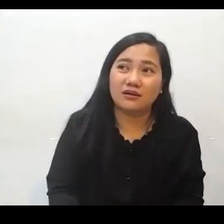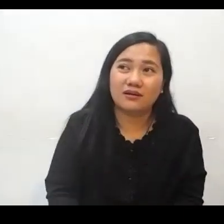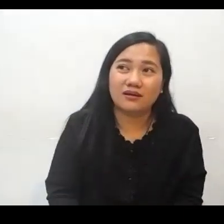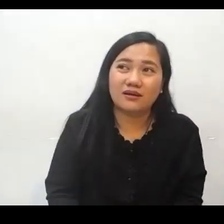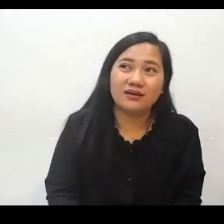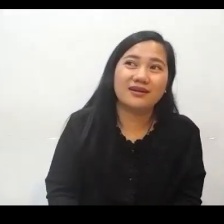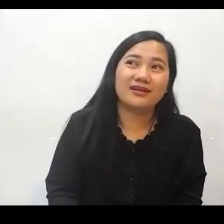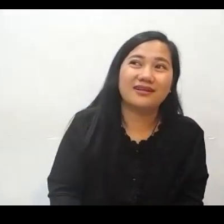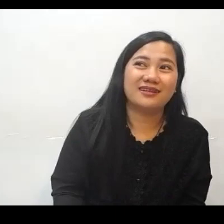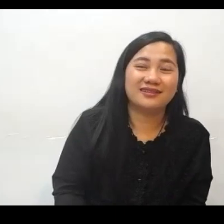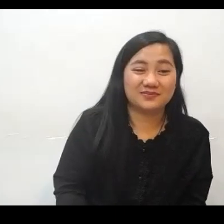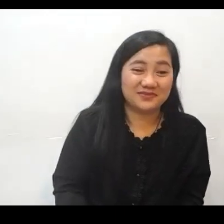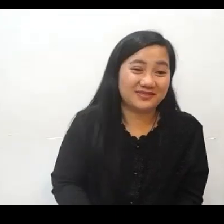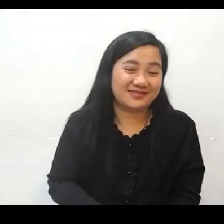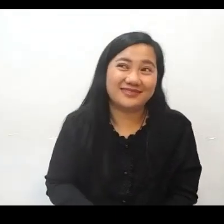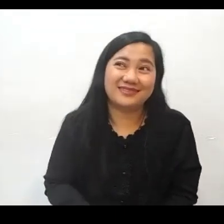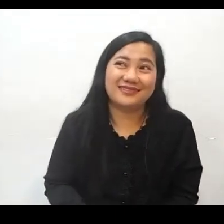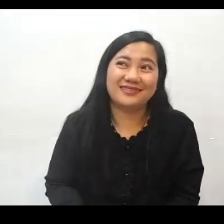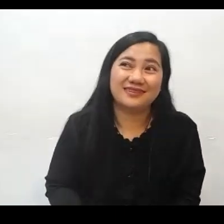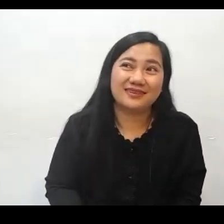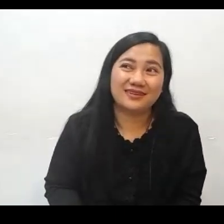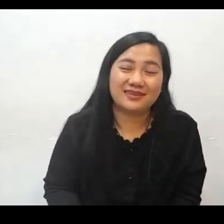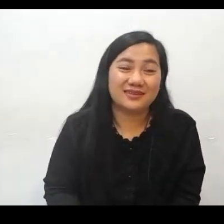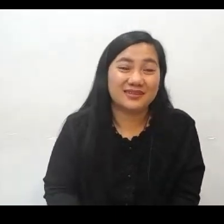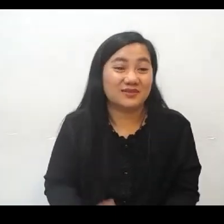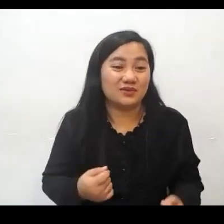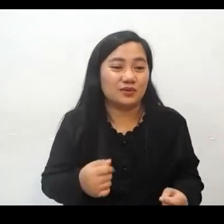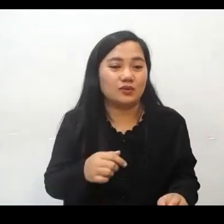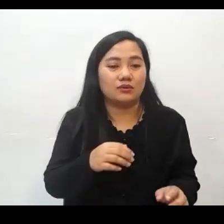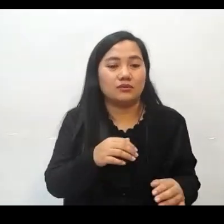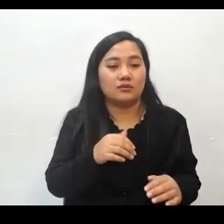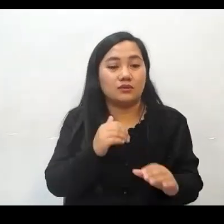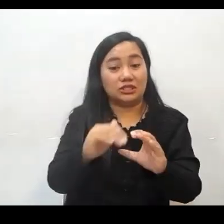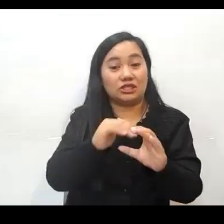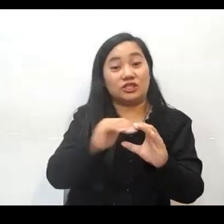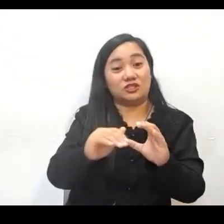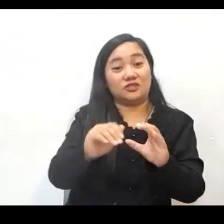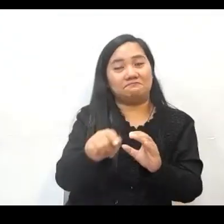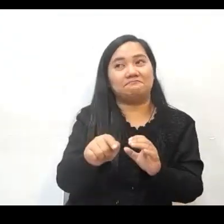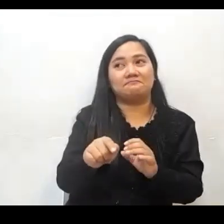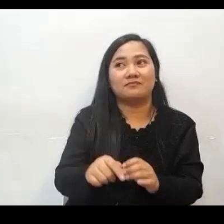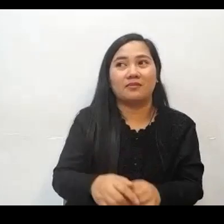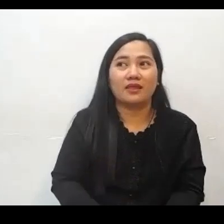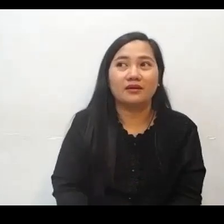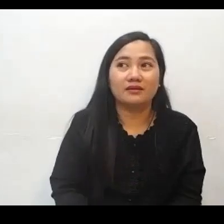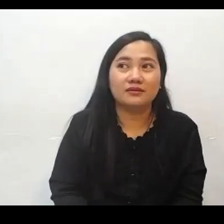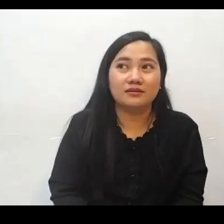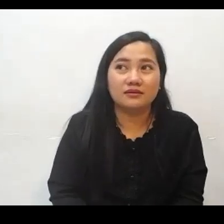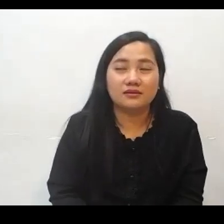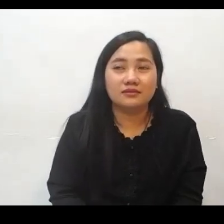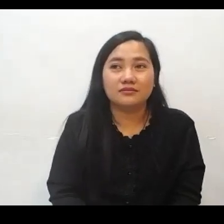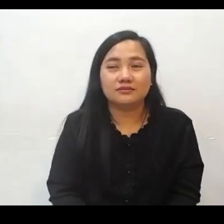Hey they send a message you wrinkle and they give the signal.